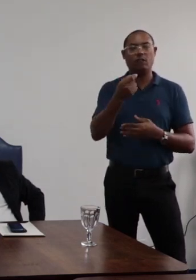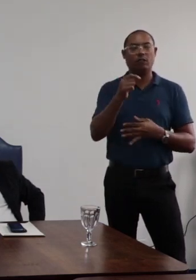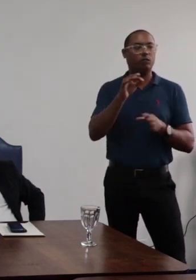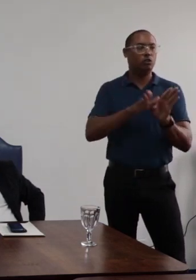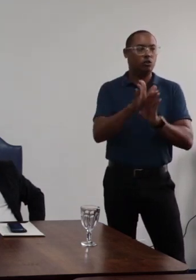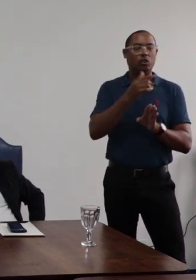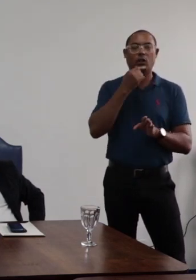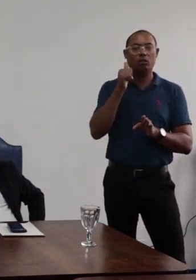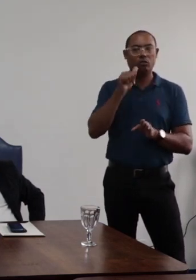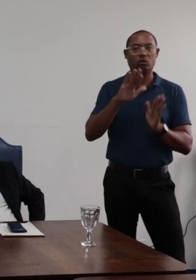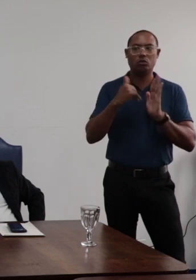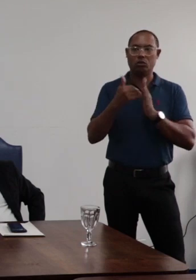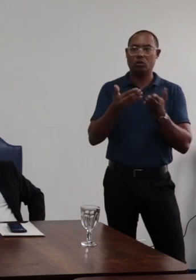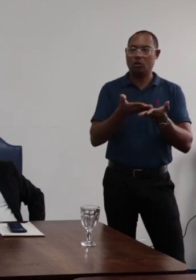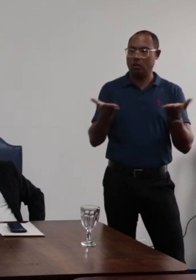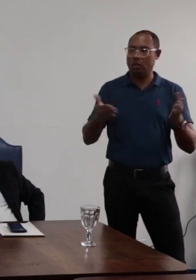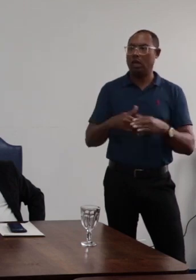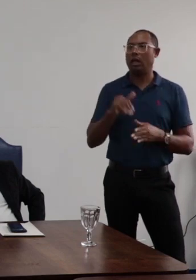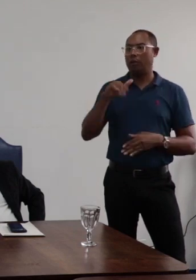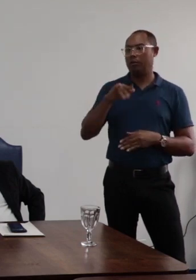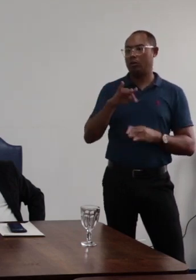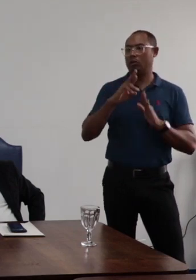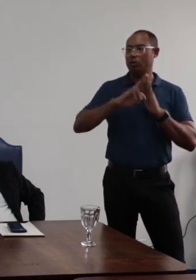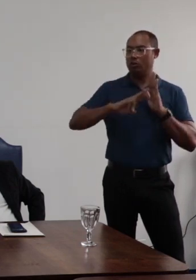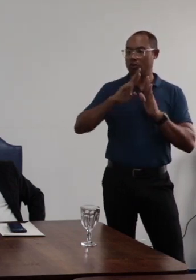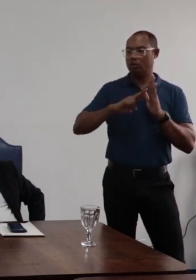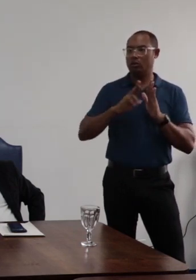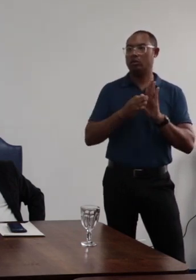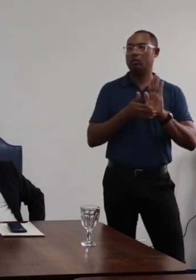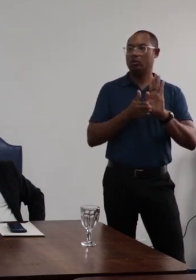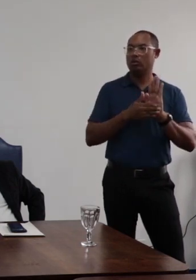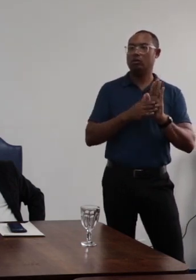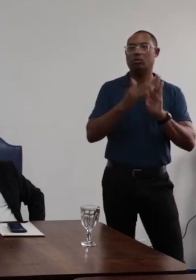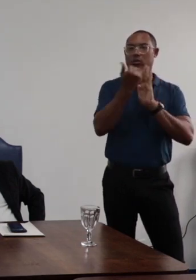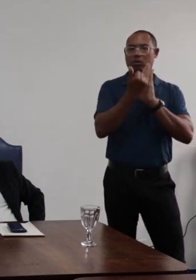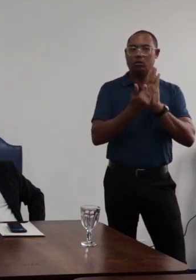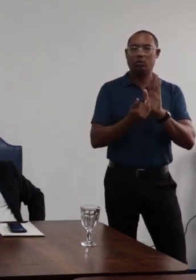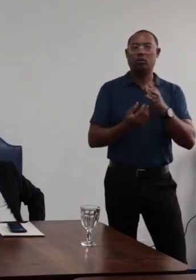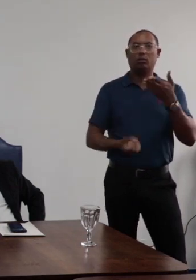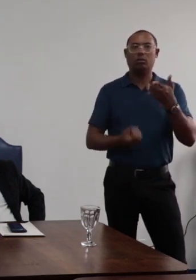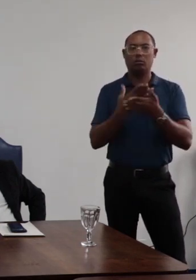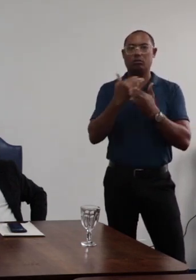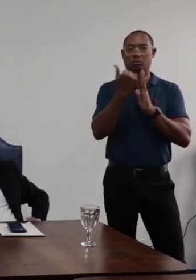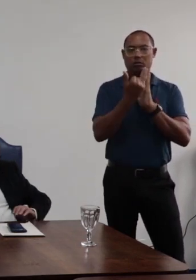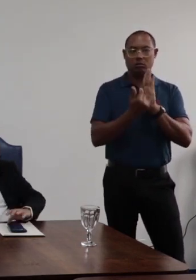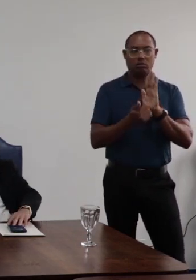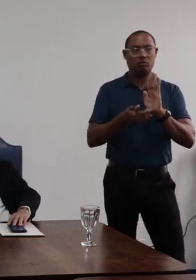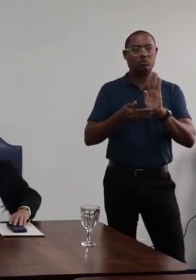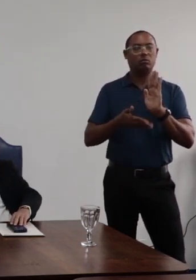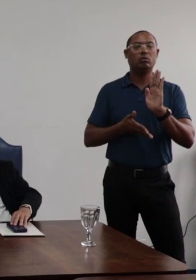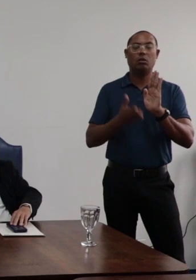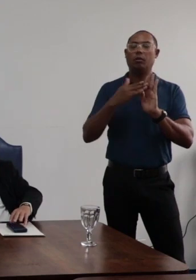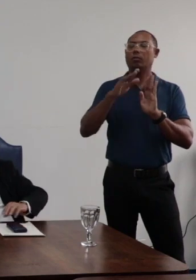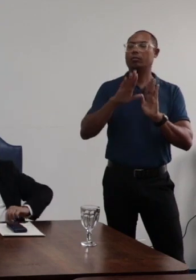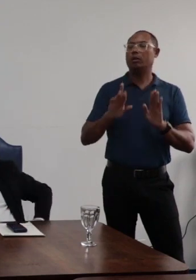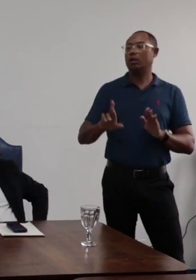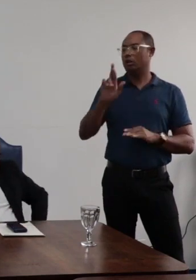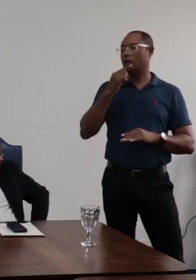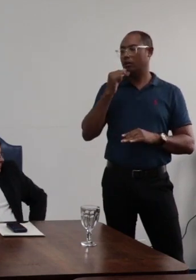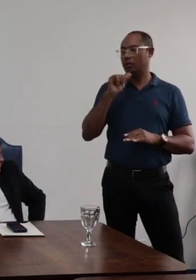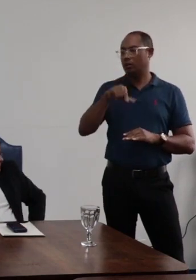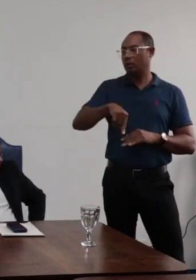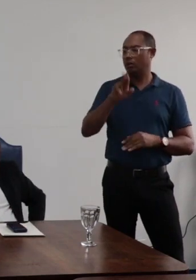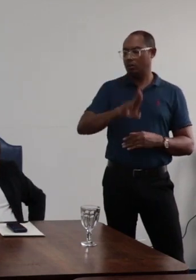conselheiros e conselheiras a minuta de resolução que dispõe sobre os procedimentos para a conclusão da lista 13 para a nomeação de reitor,